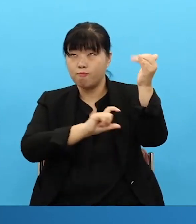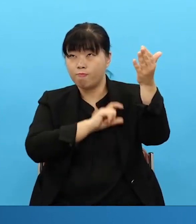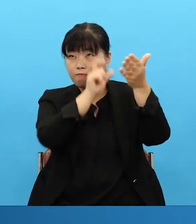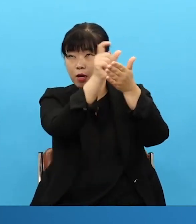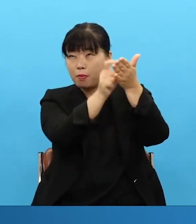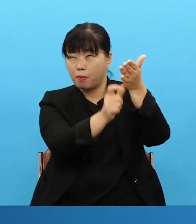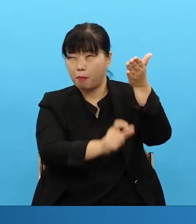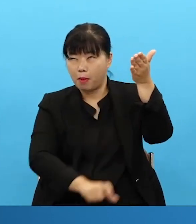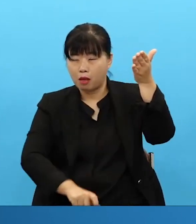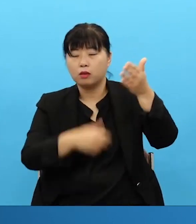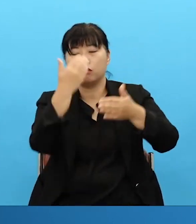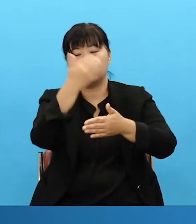그래서 이제